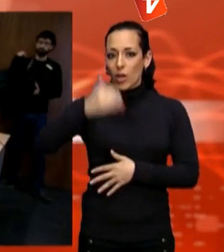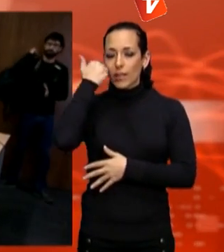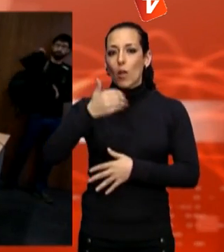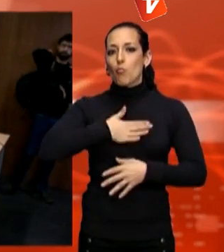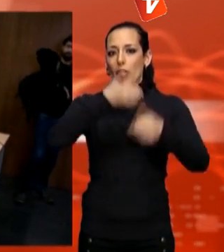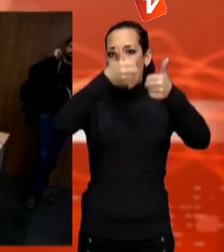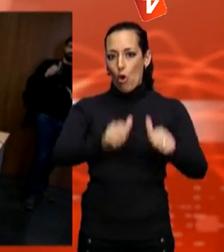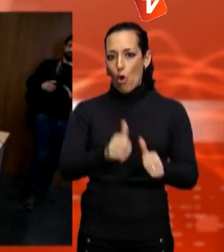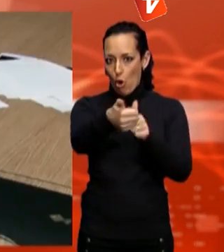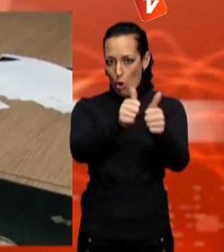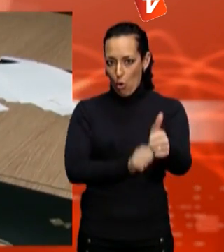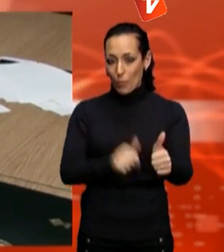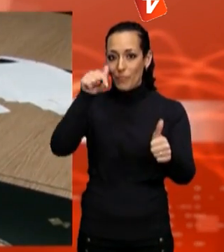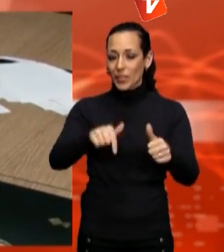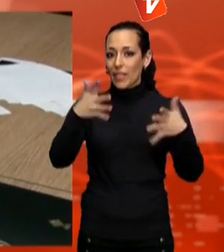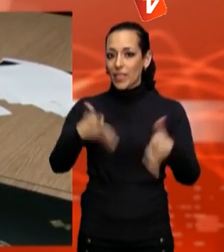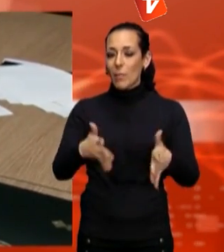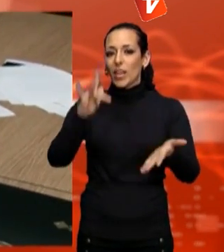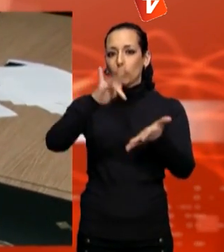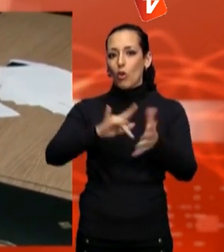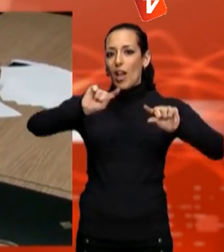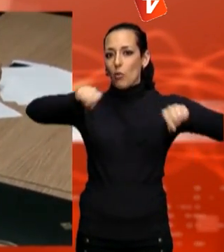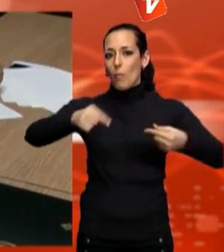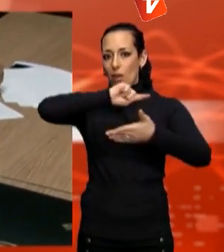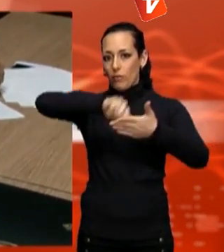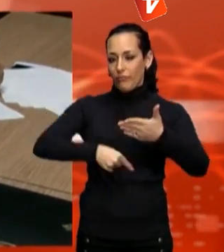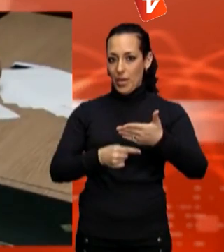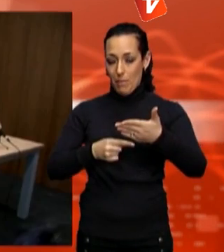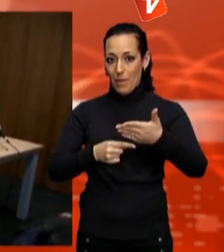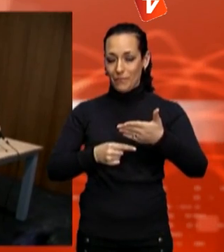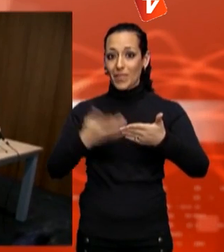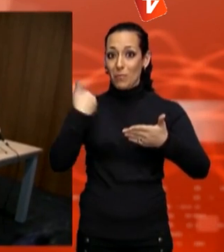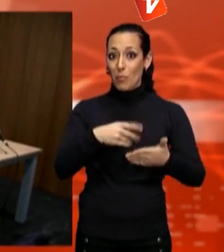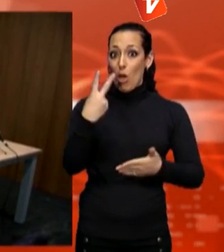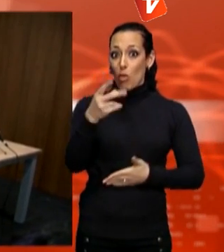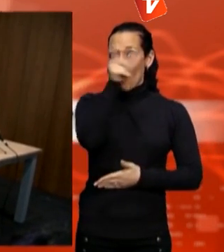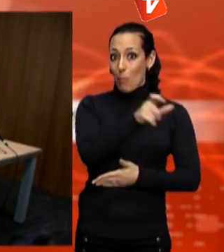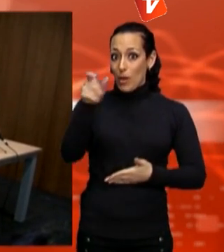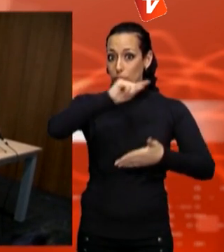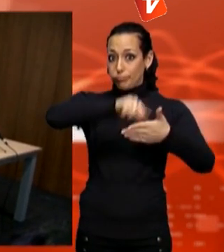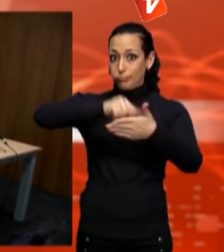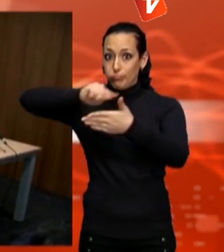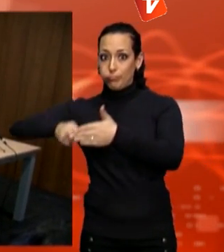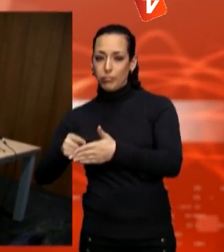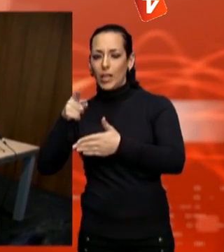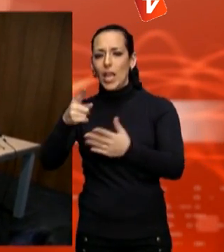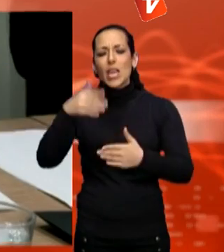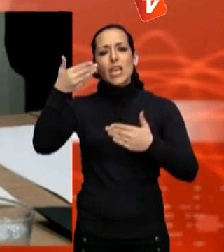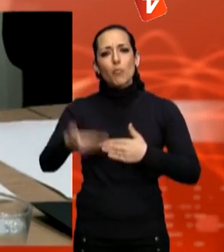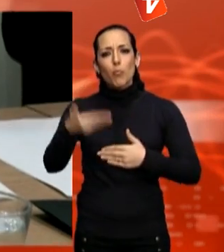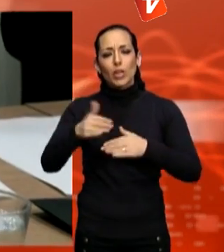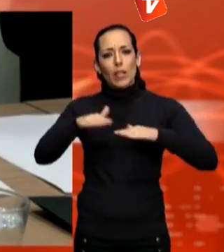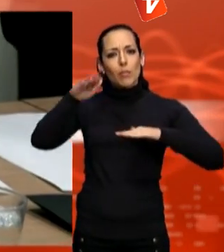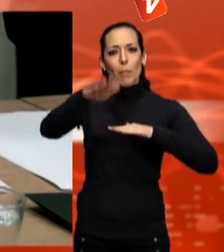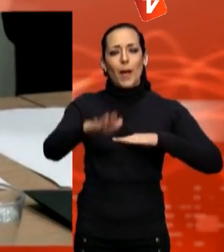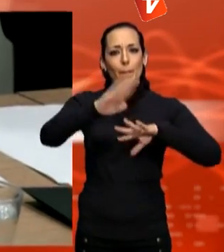dimecres en la signatura d'un conveni de col·laboració. Els signants han qualificat aquest nou model de gestió integral d'important pas endavant, perquè avança la cooperació i la